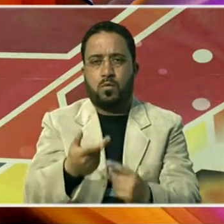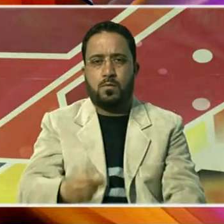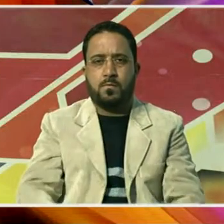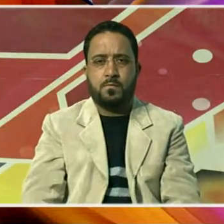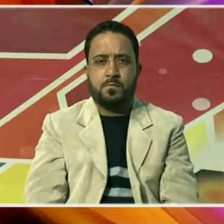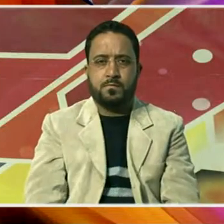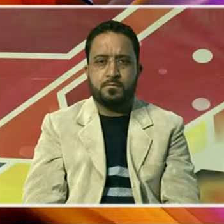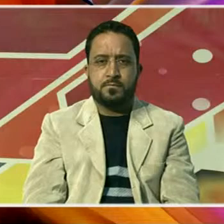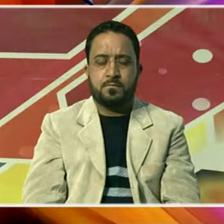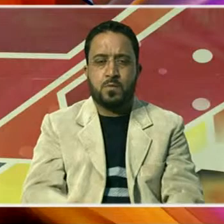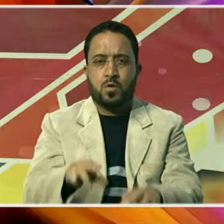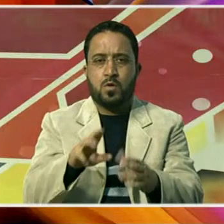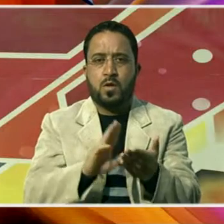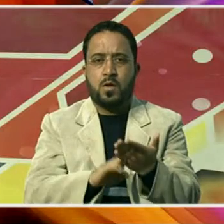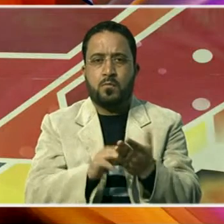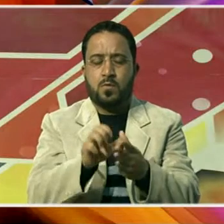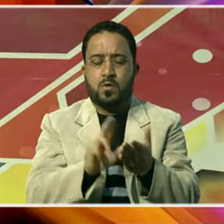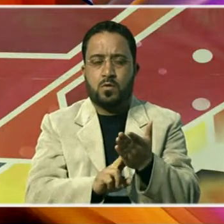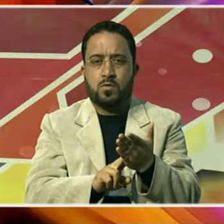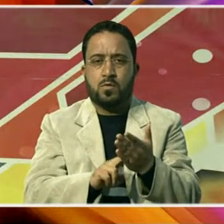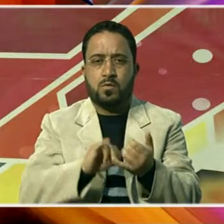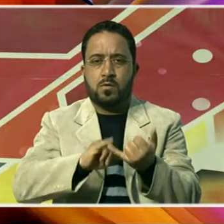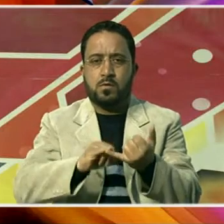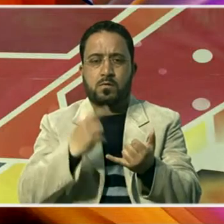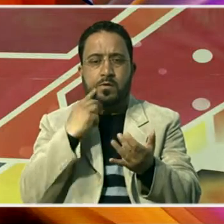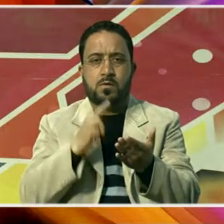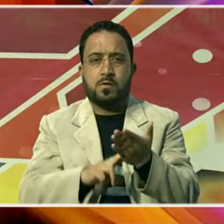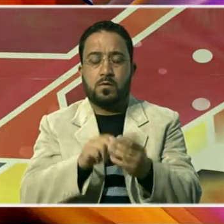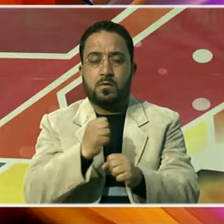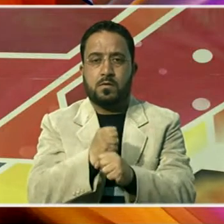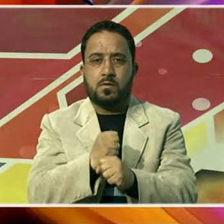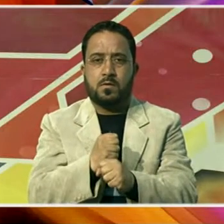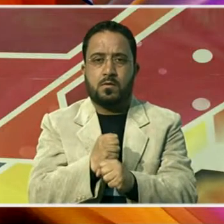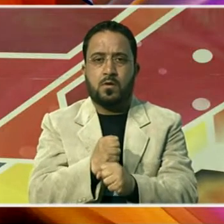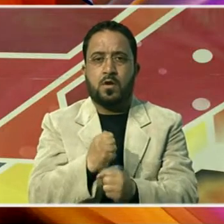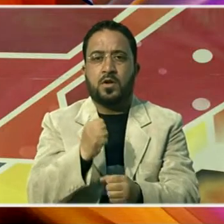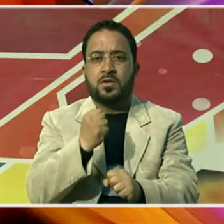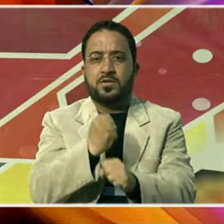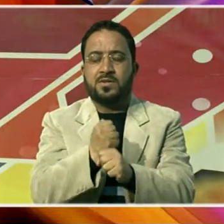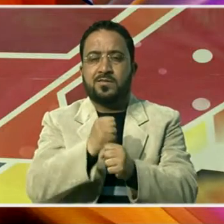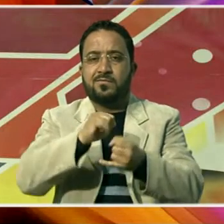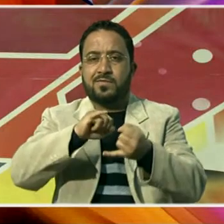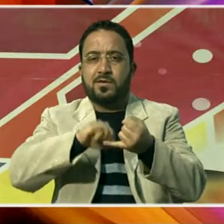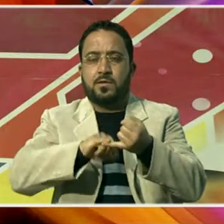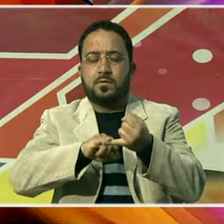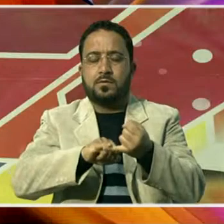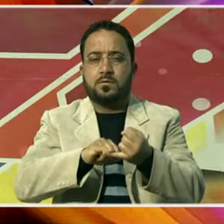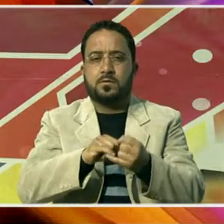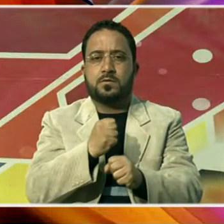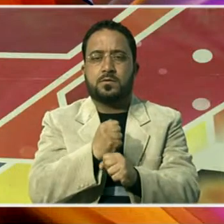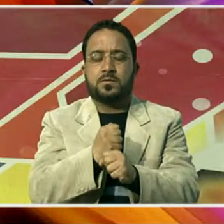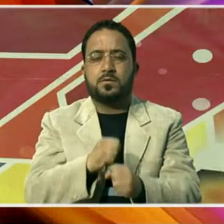منوی سنہ نے اس پروگرام میں مہمانی خصوصی کی حیثیت سے شرکت کی